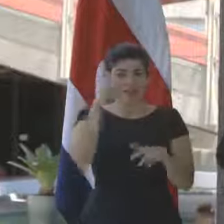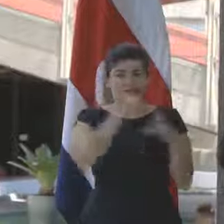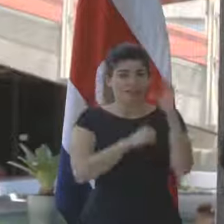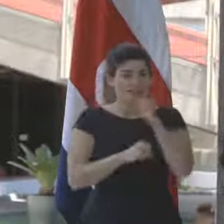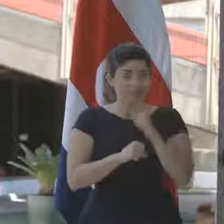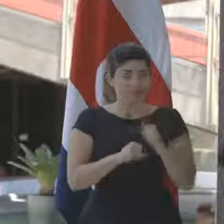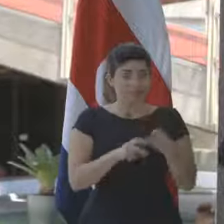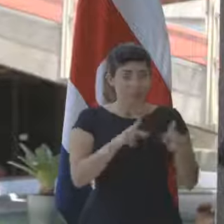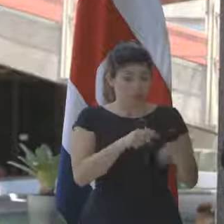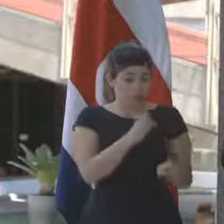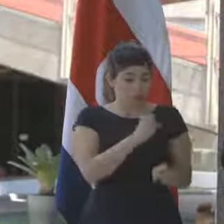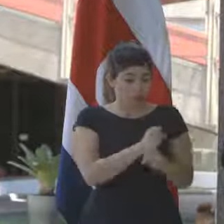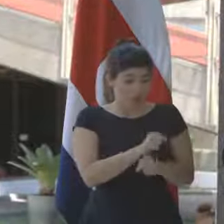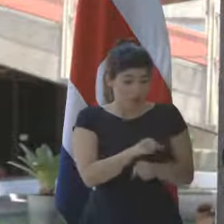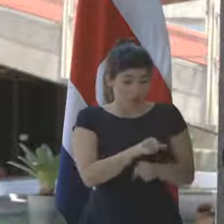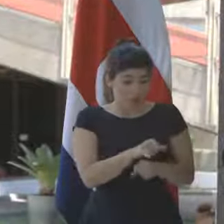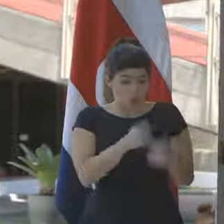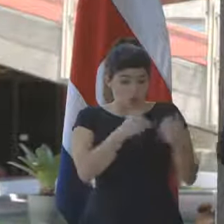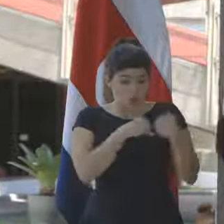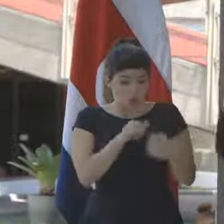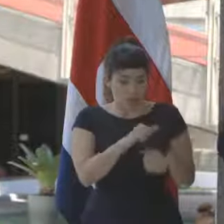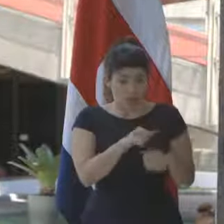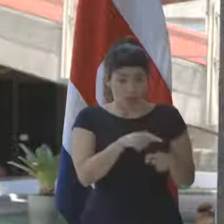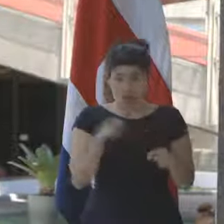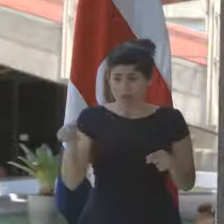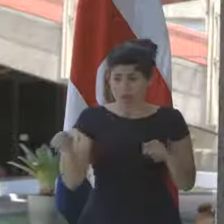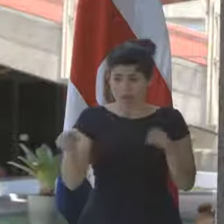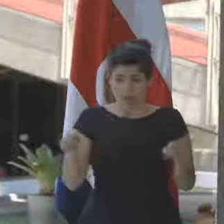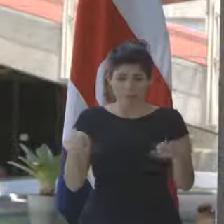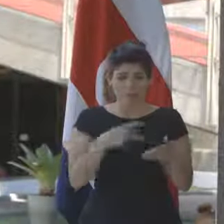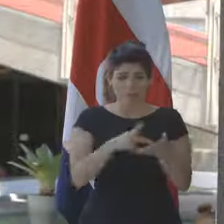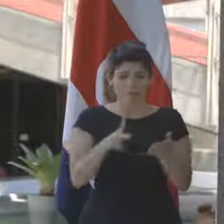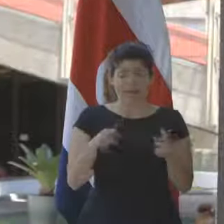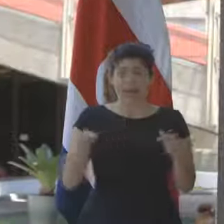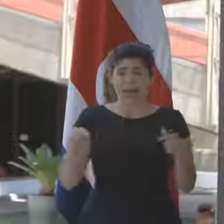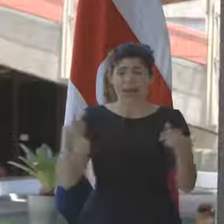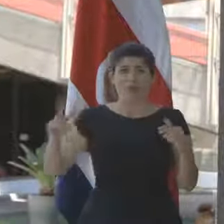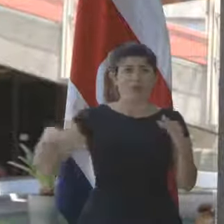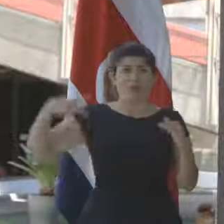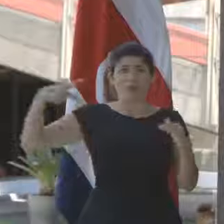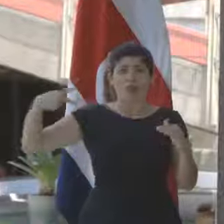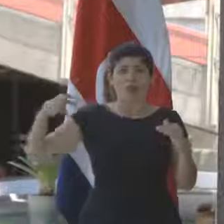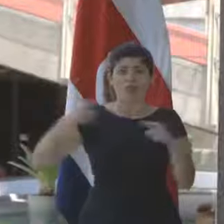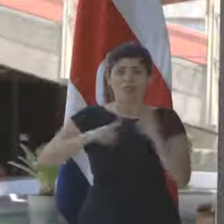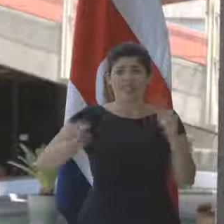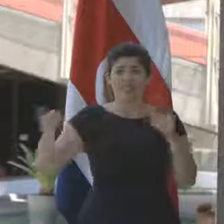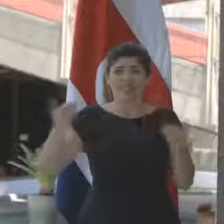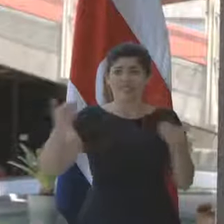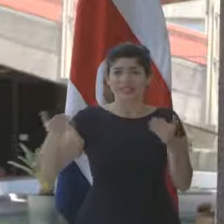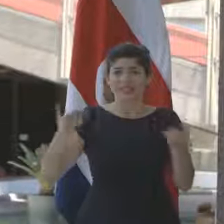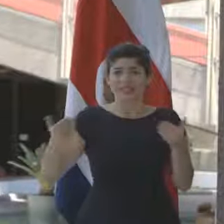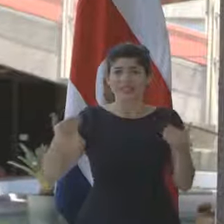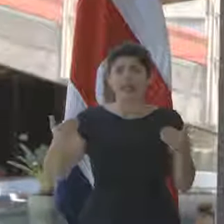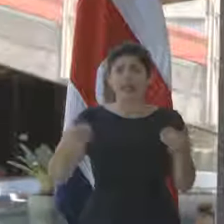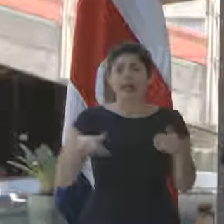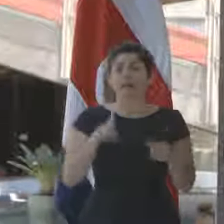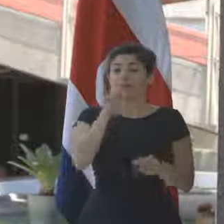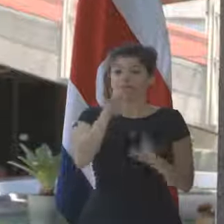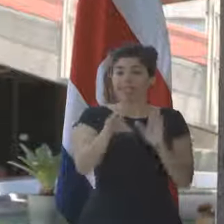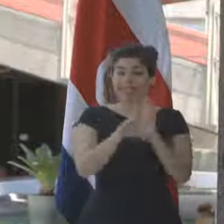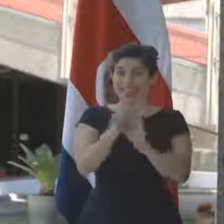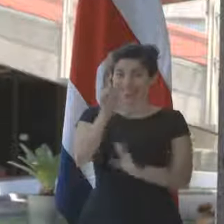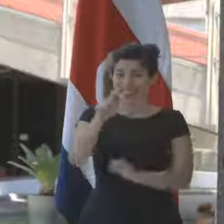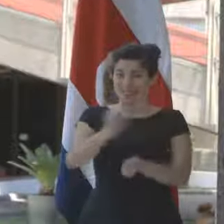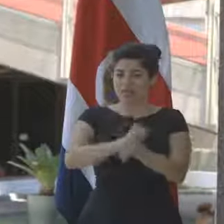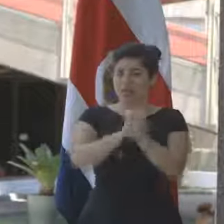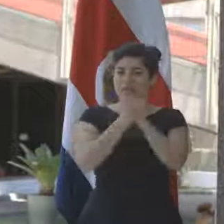Mismos trabajadores con mismas competencias reciben recomendaciones, incluso del doble de diferencia. Una ley tiene que venir